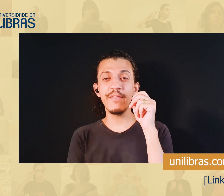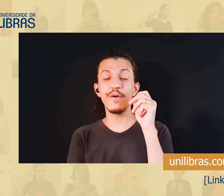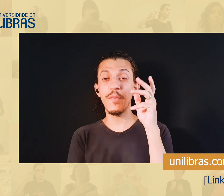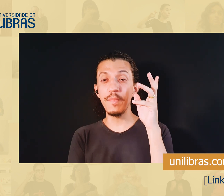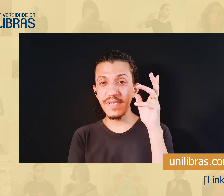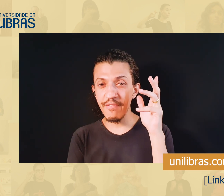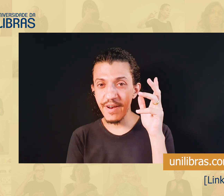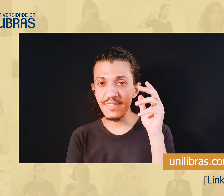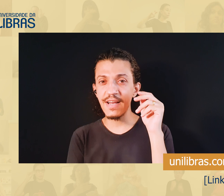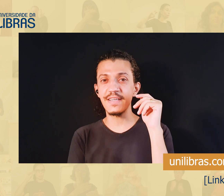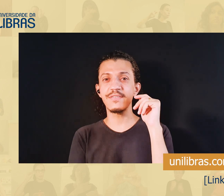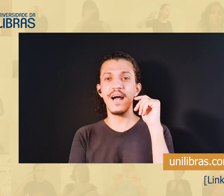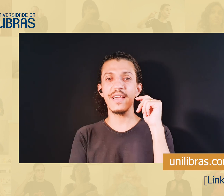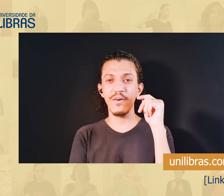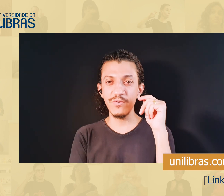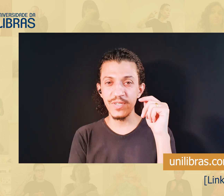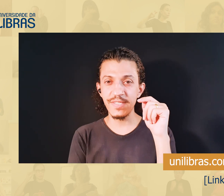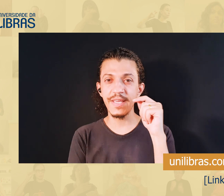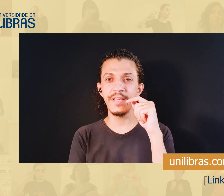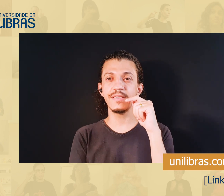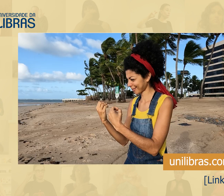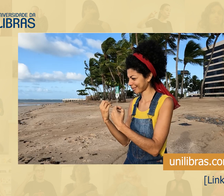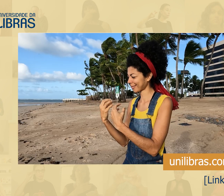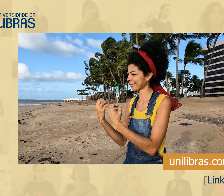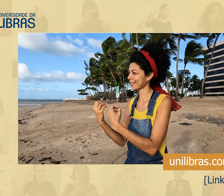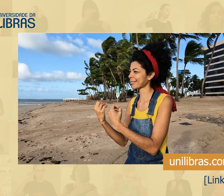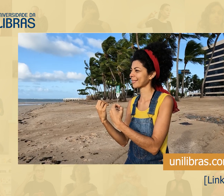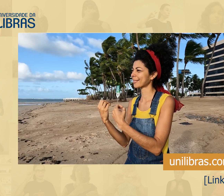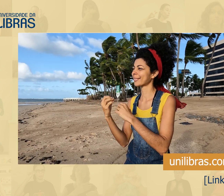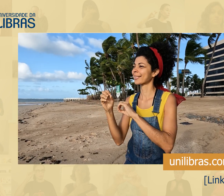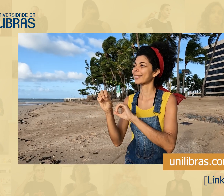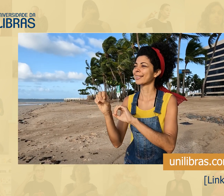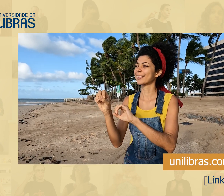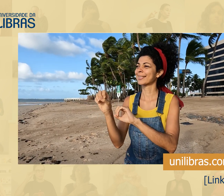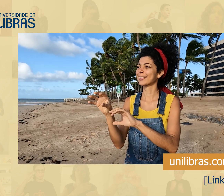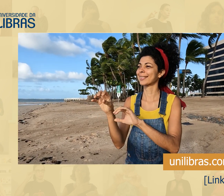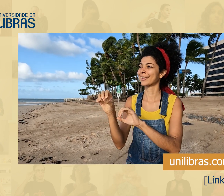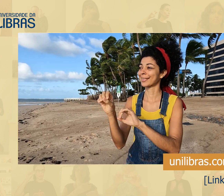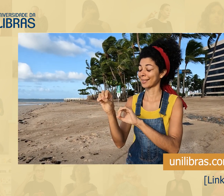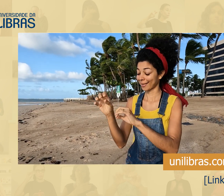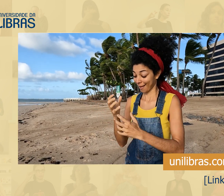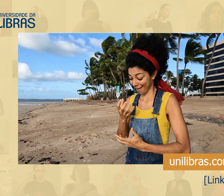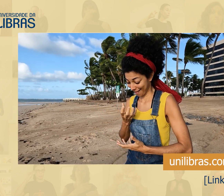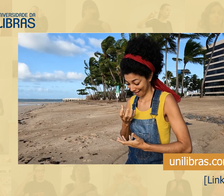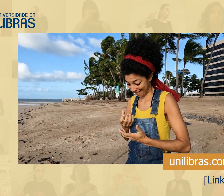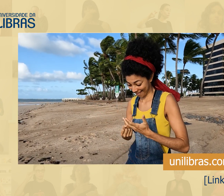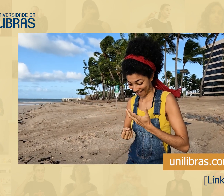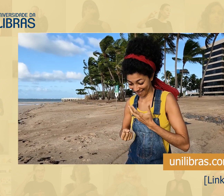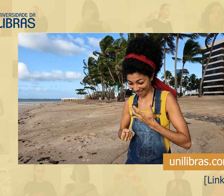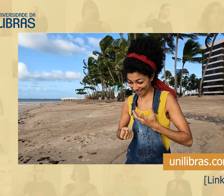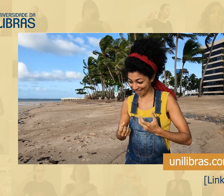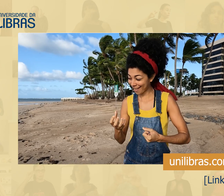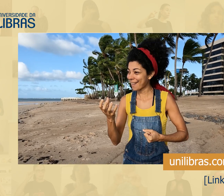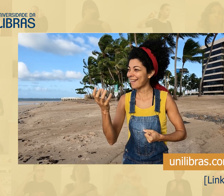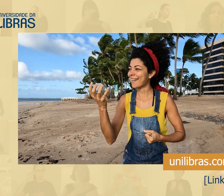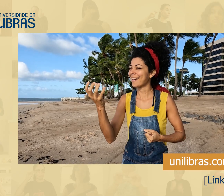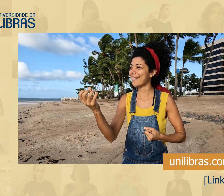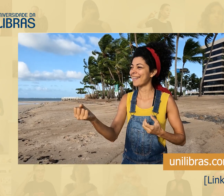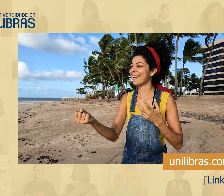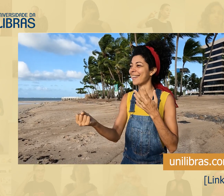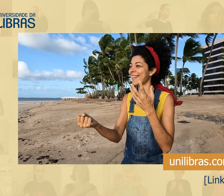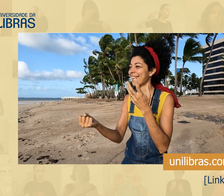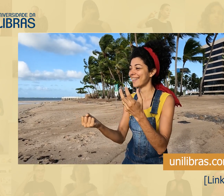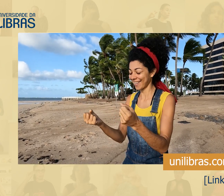eu percebi, fui observando a sinalização da Raquel nos dias seguintes, e eu percebi, a sinalização dela estava mais clara também. Olha que interessante.